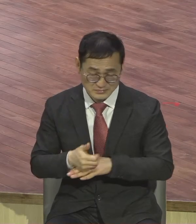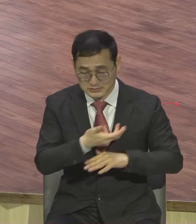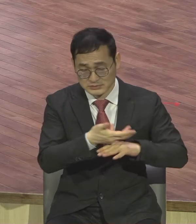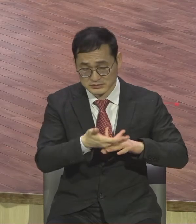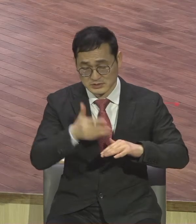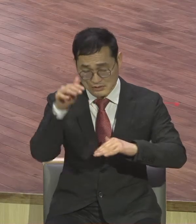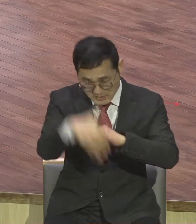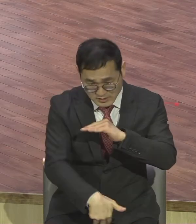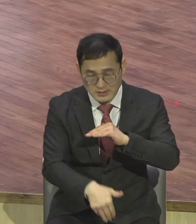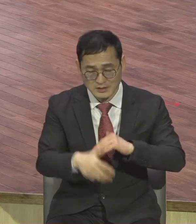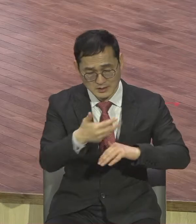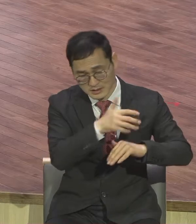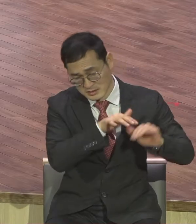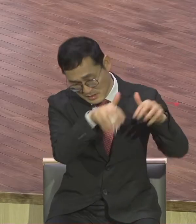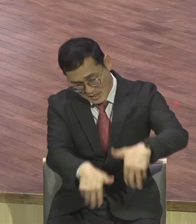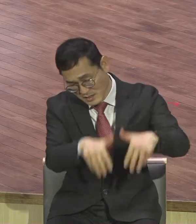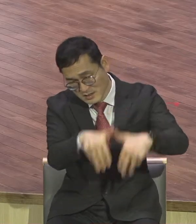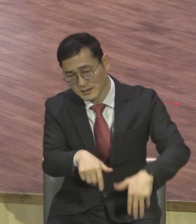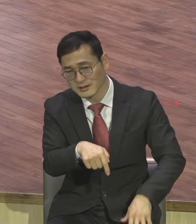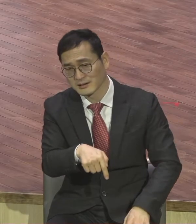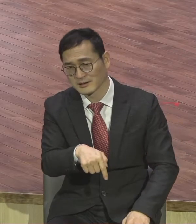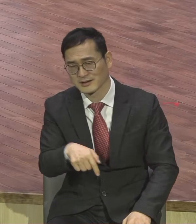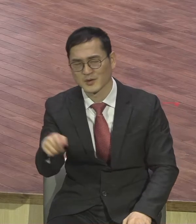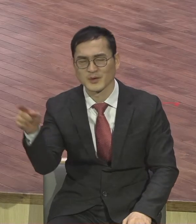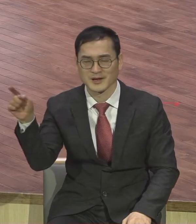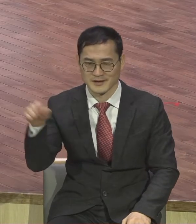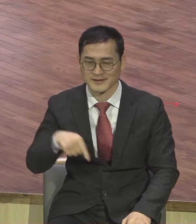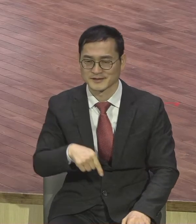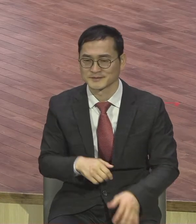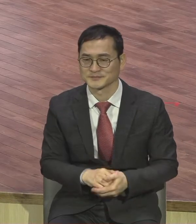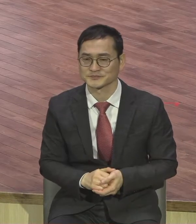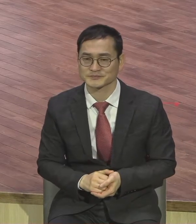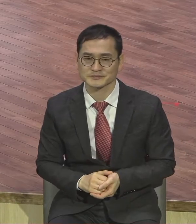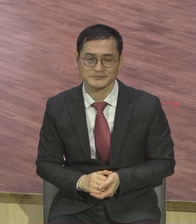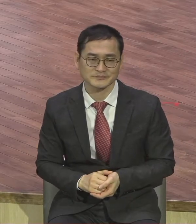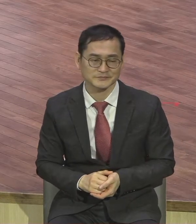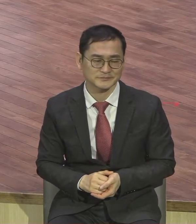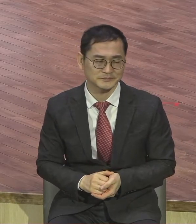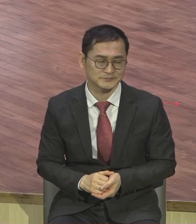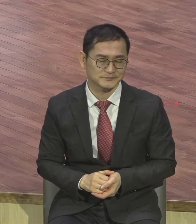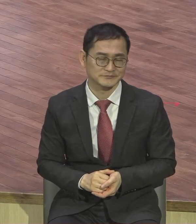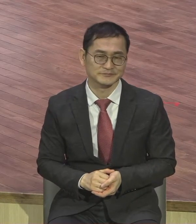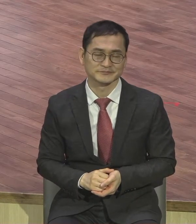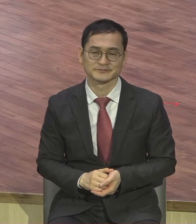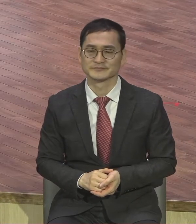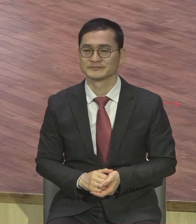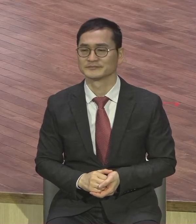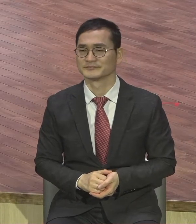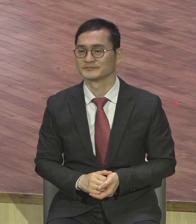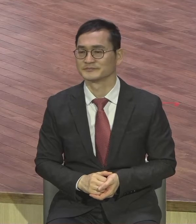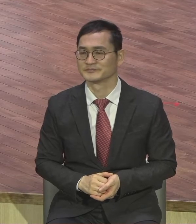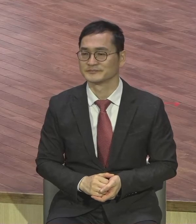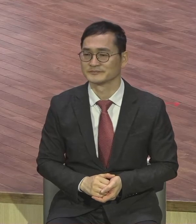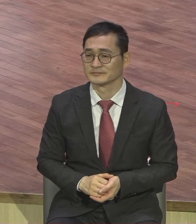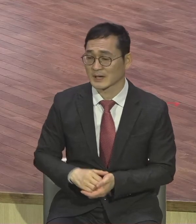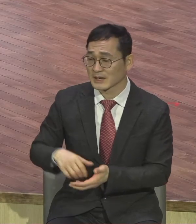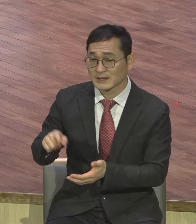자신도 알지 못하는 불신자 중에는 문제가 자꾸 생기니까 누구 찾아가요 점술 그렇죠